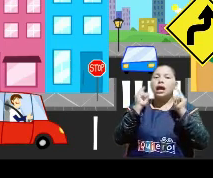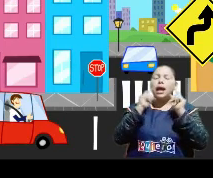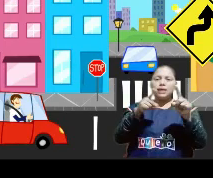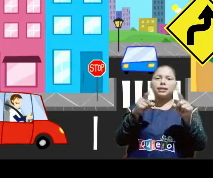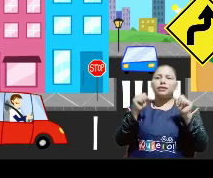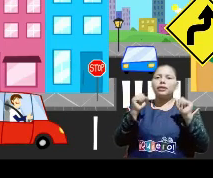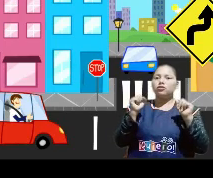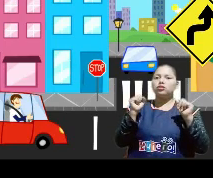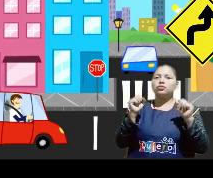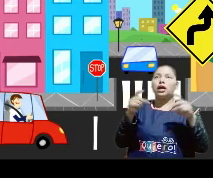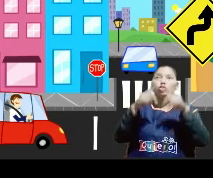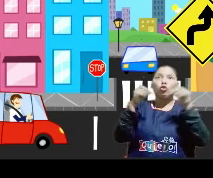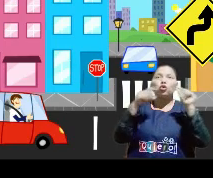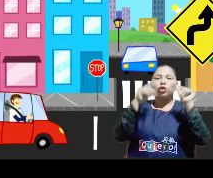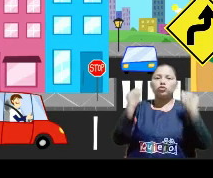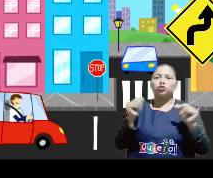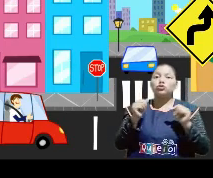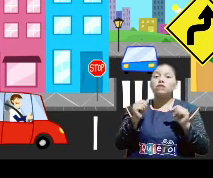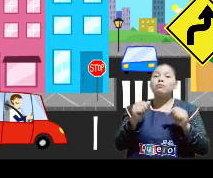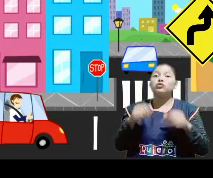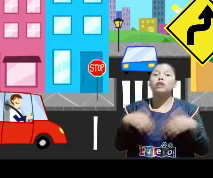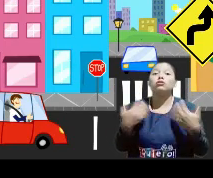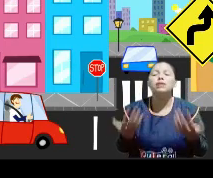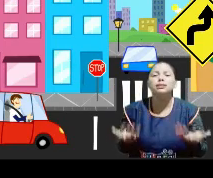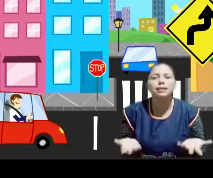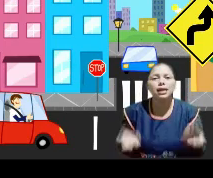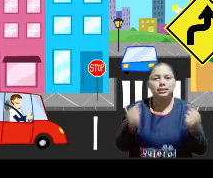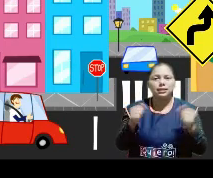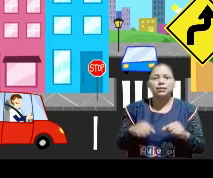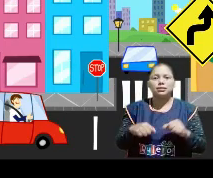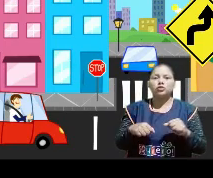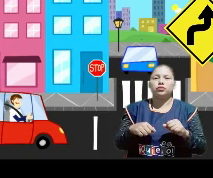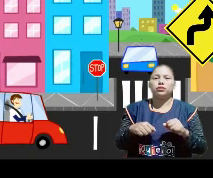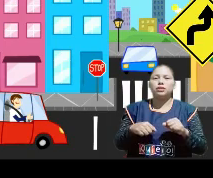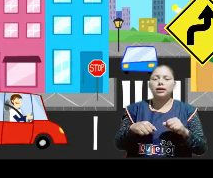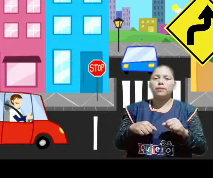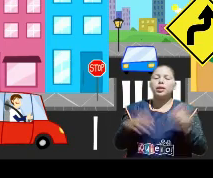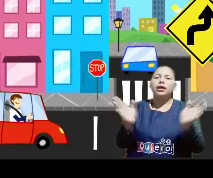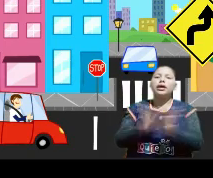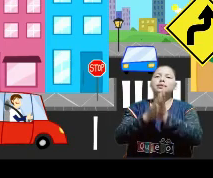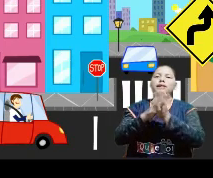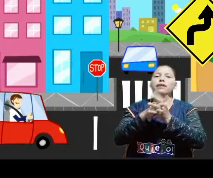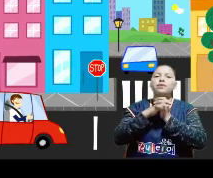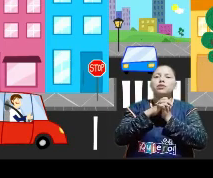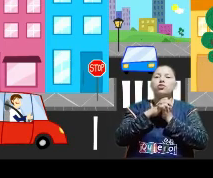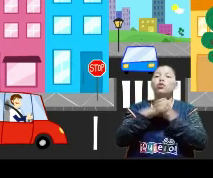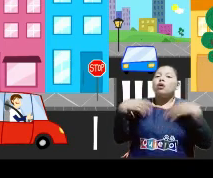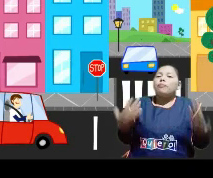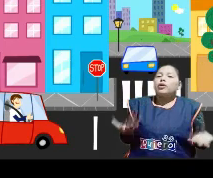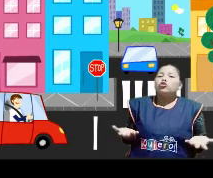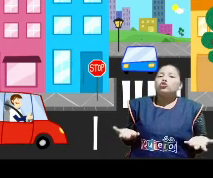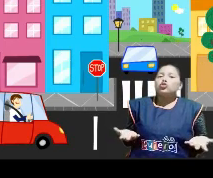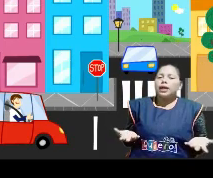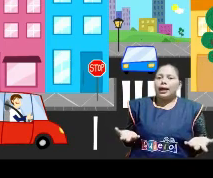Entonces, hay que estar atentos, chicos, a todos los que nosotros observamos, a todas las señales de tránsito que se nos indica. ¡Excelente, mi niño!